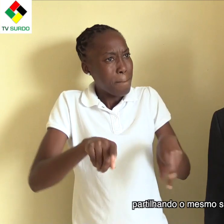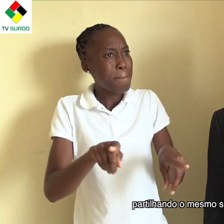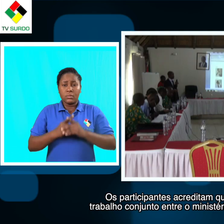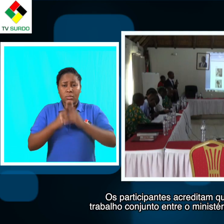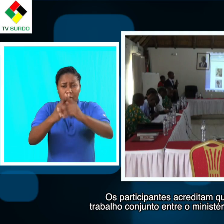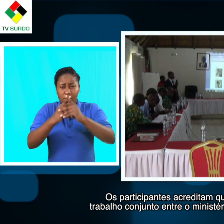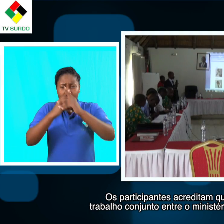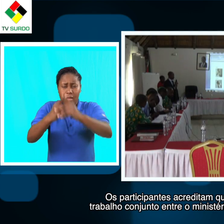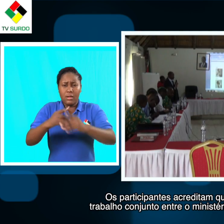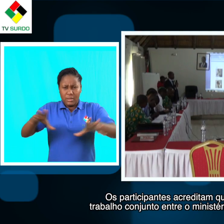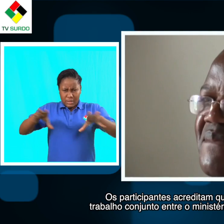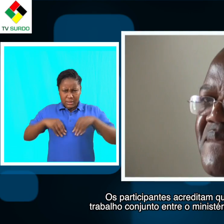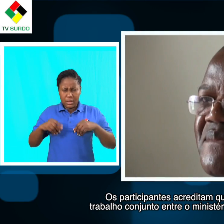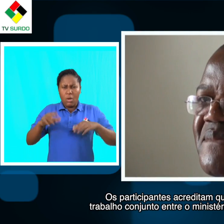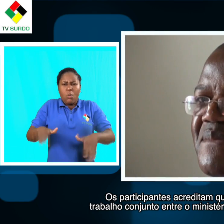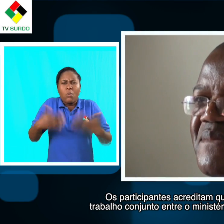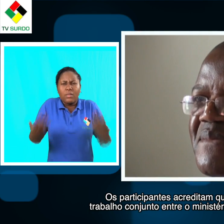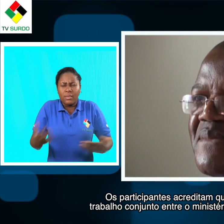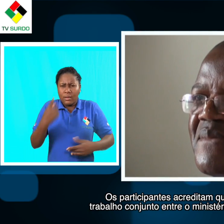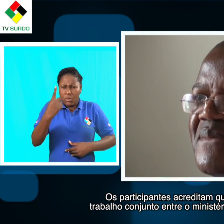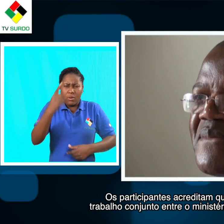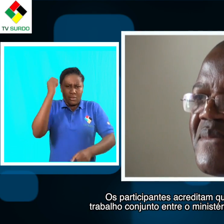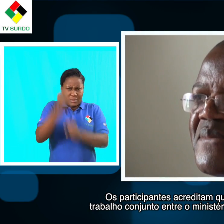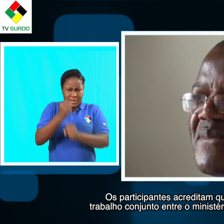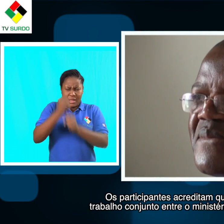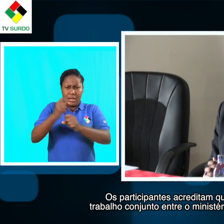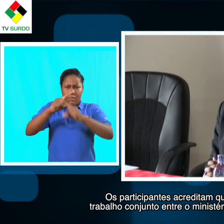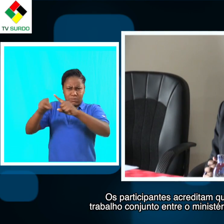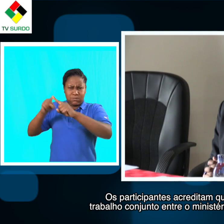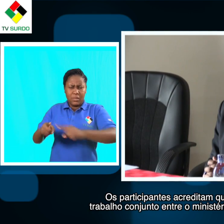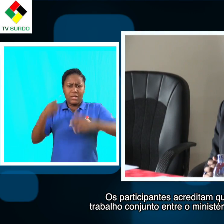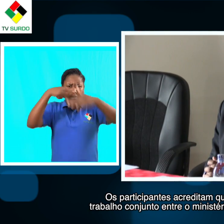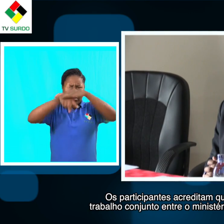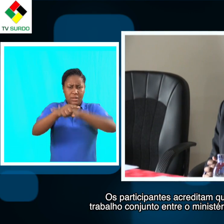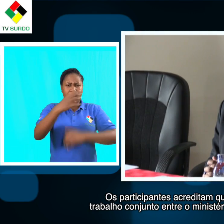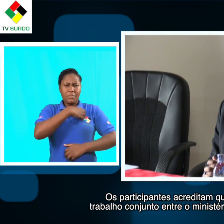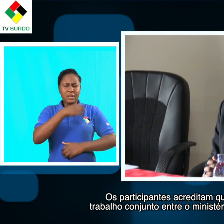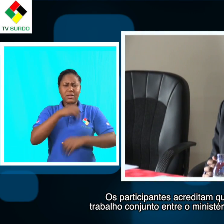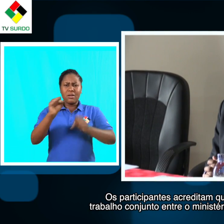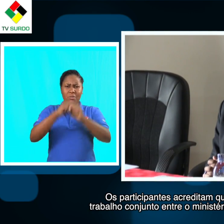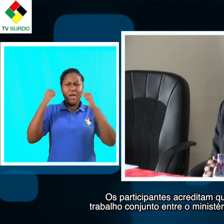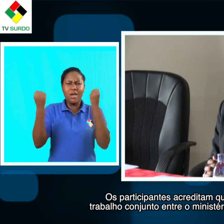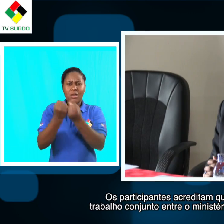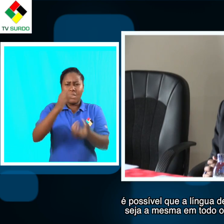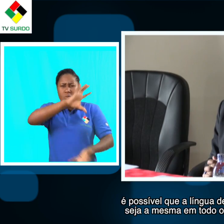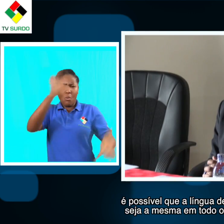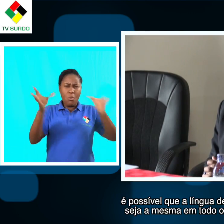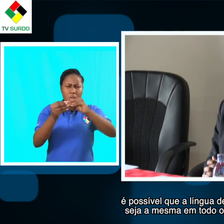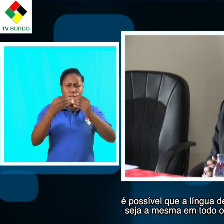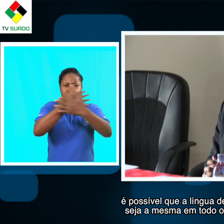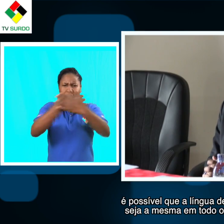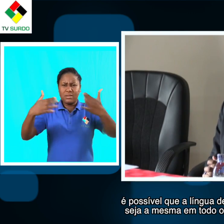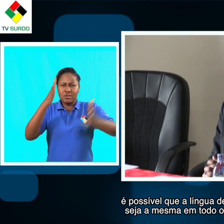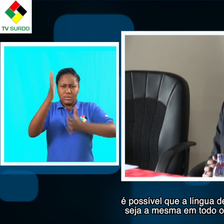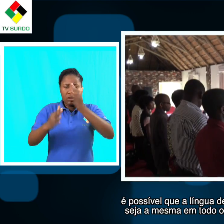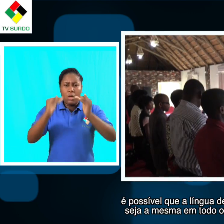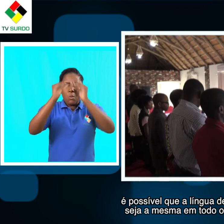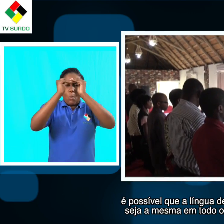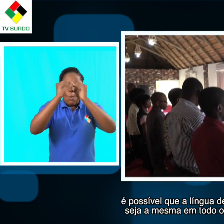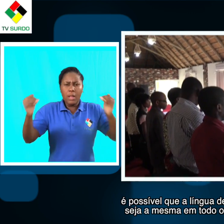Os participantes acreditam que com o trabalho conjunto entre o Ministério e a Azumo, é possível que a língua de sinais seja a mesma em